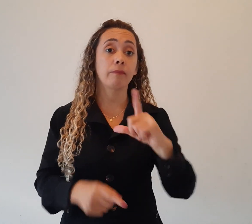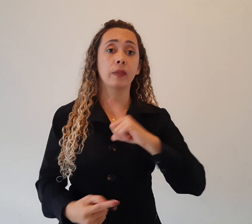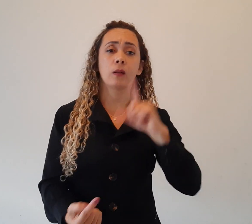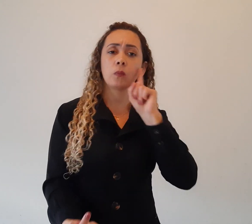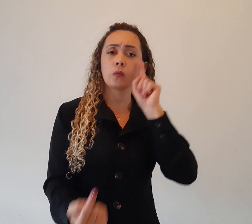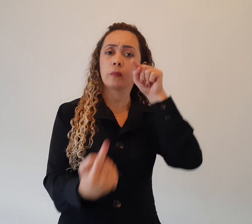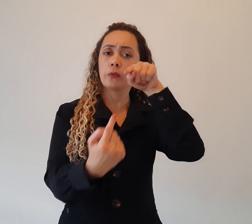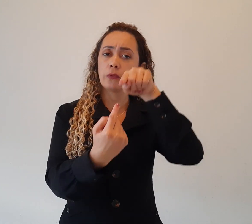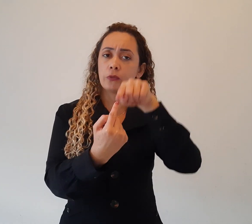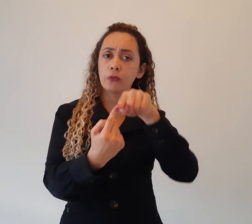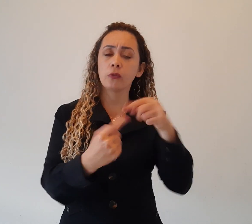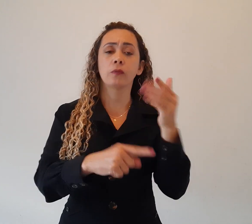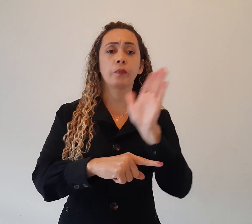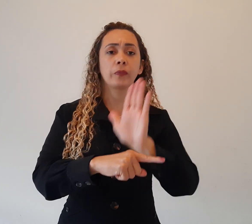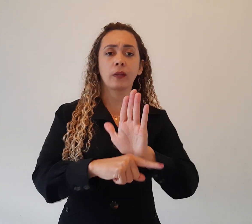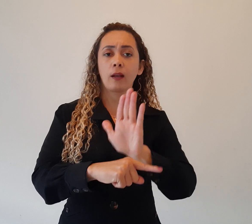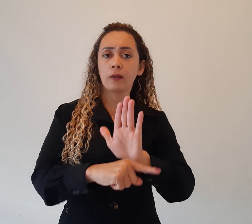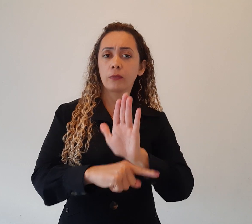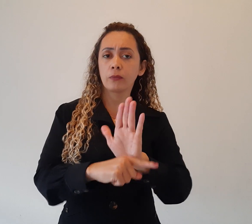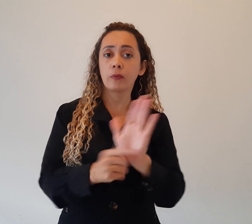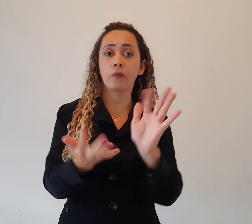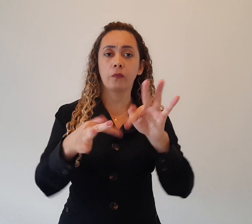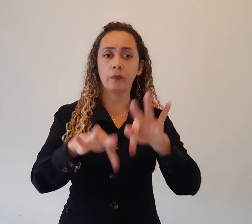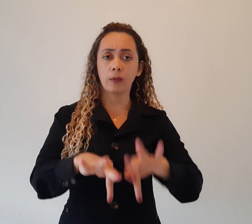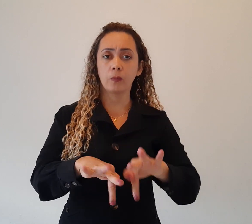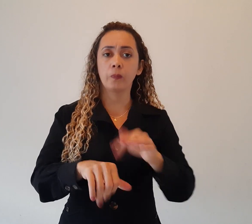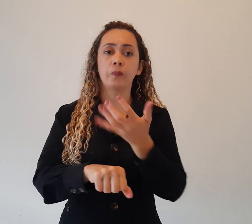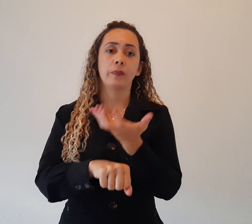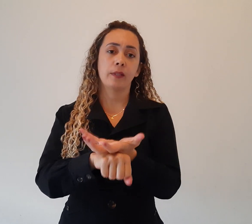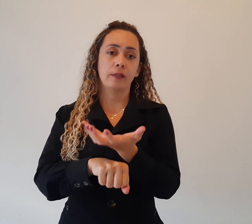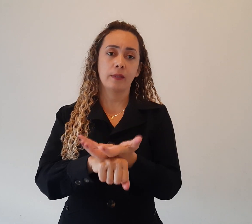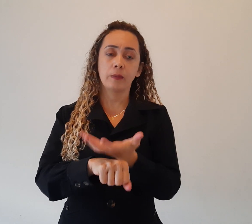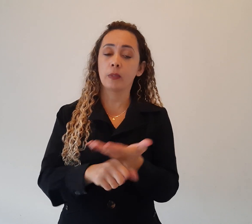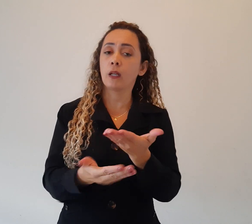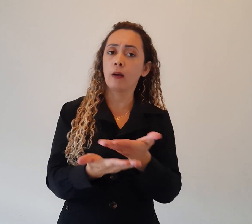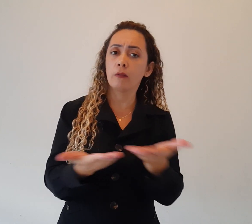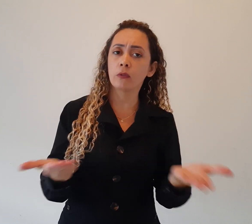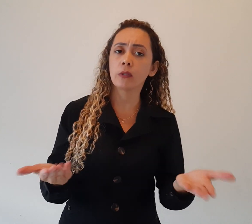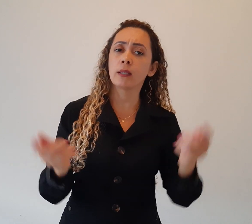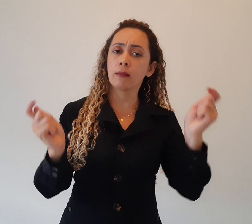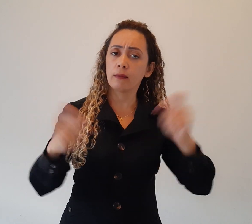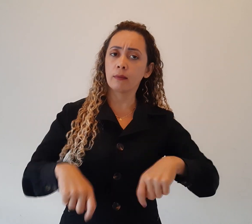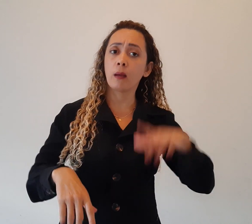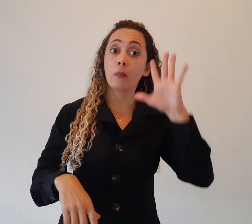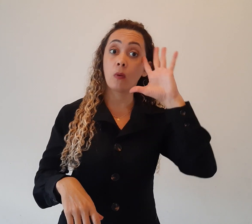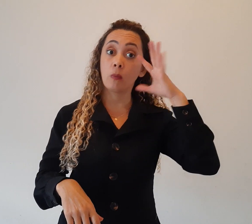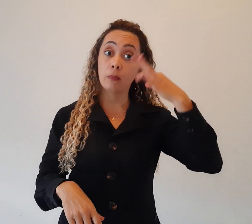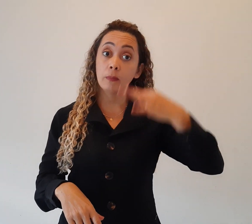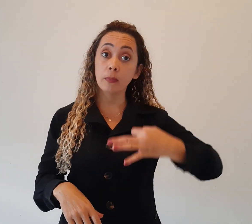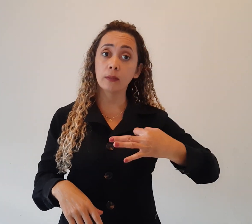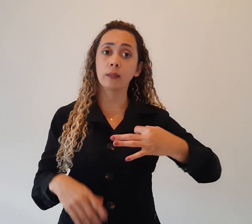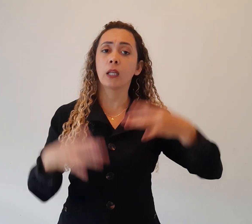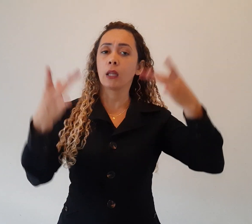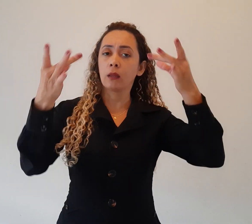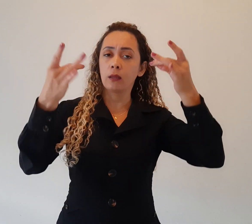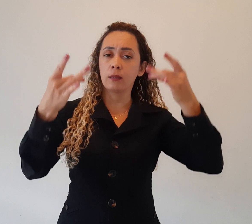contribuir para que ao final da disciplina vocês possam compreender aspectos históricos